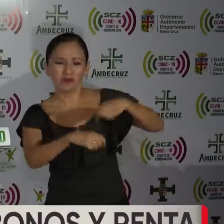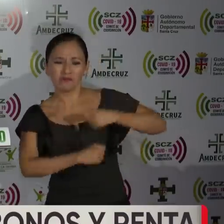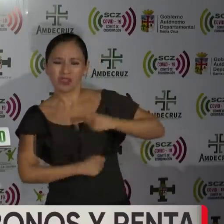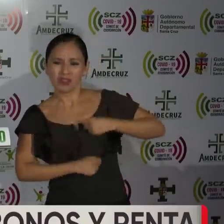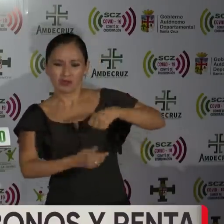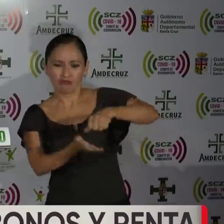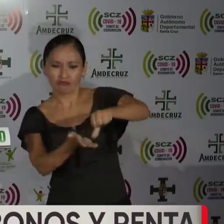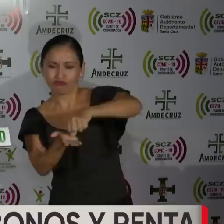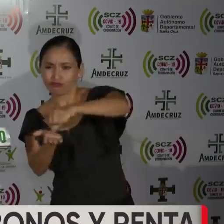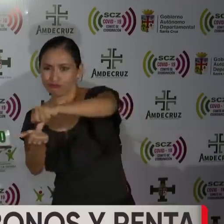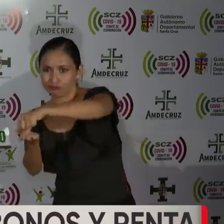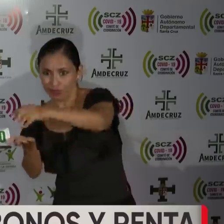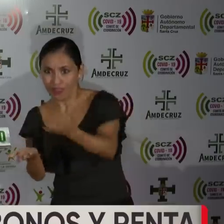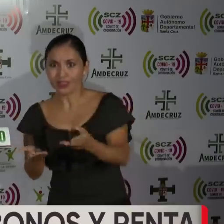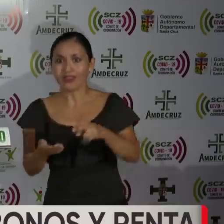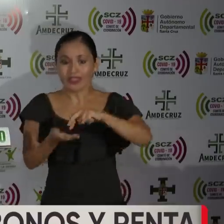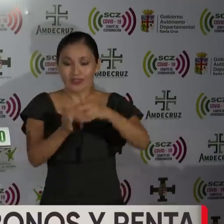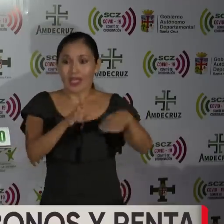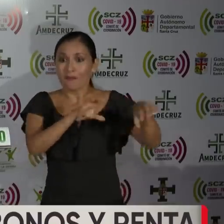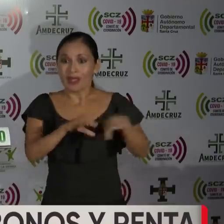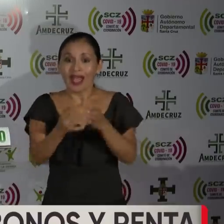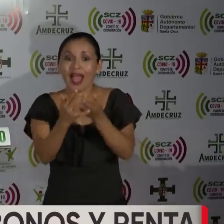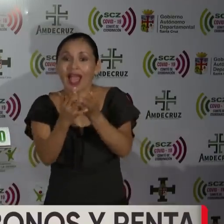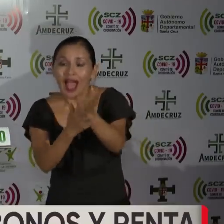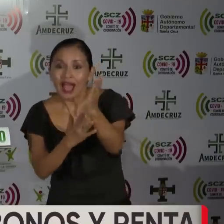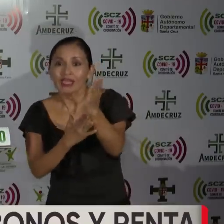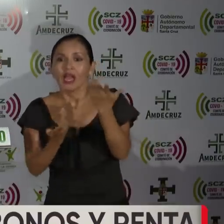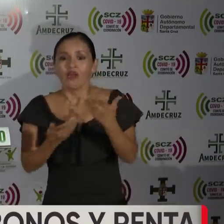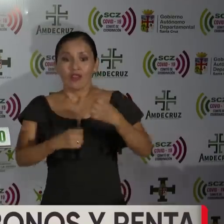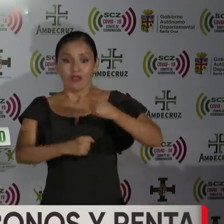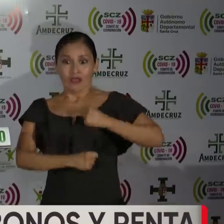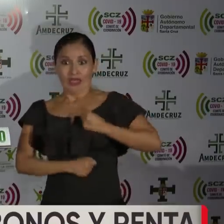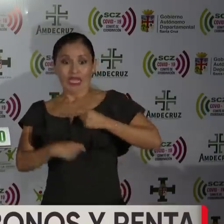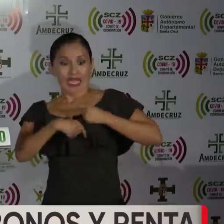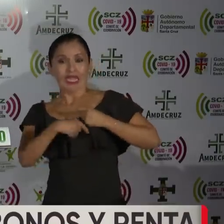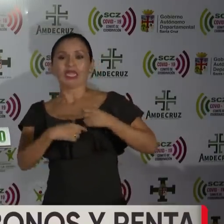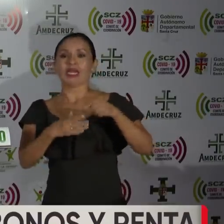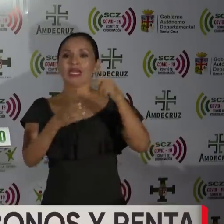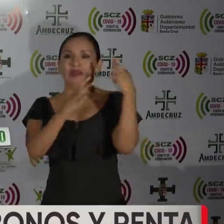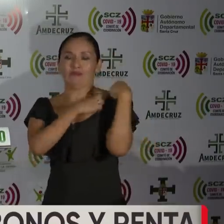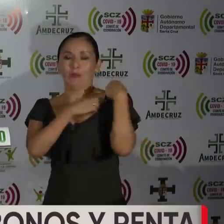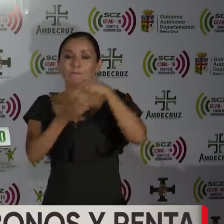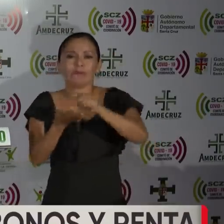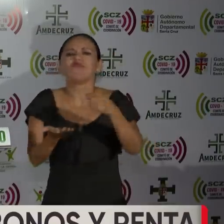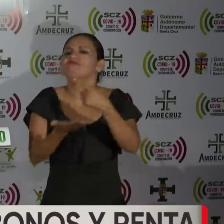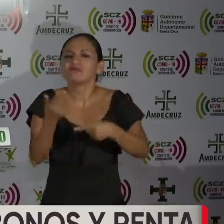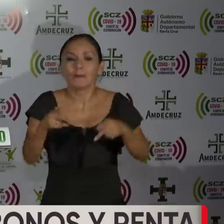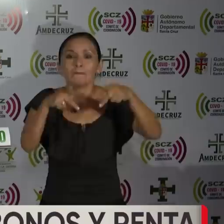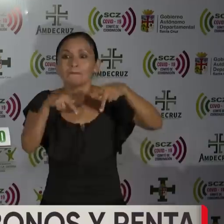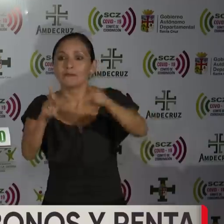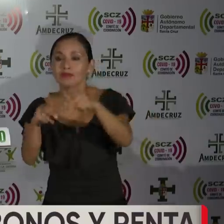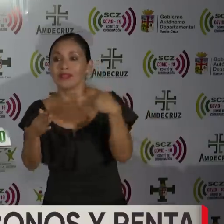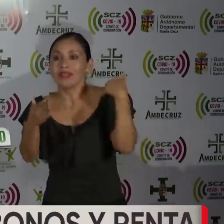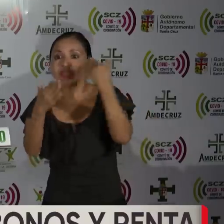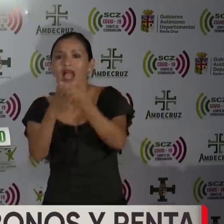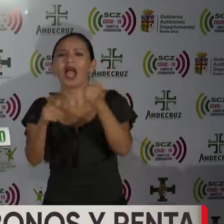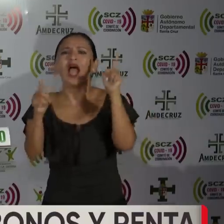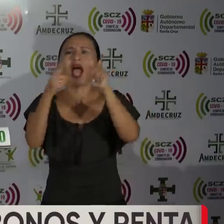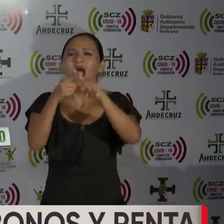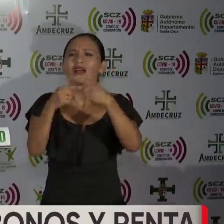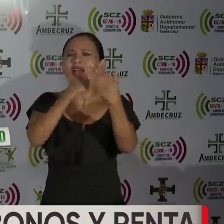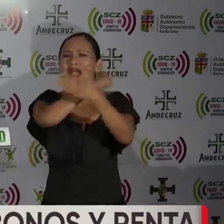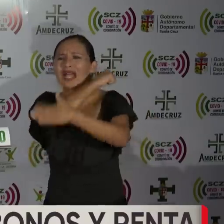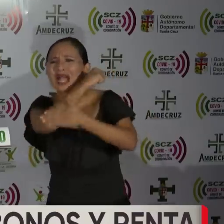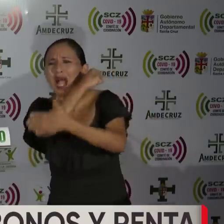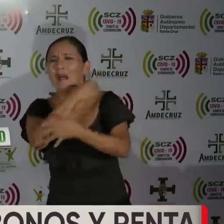también que se va a realizar mediante las Fuerzas Armadas, nos va a permitir llegar hasta los últimos